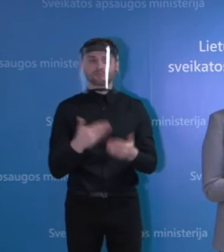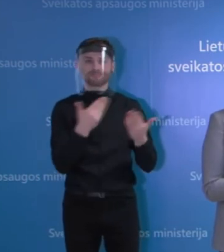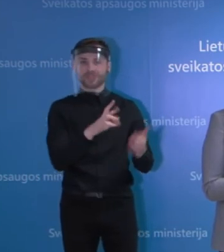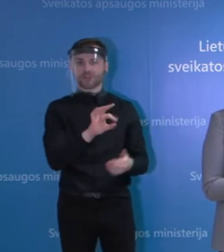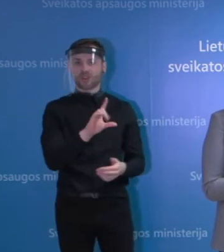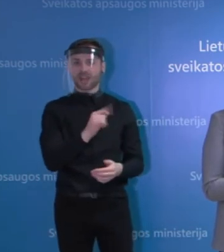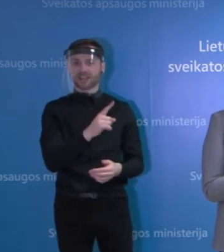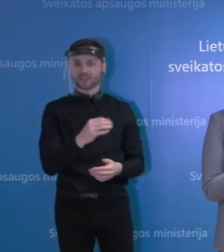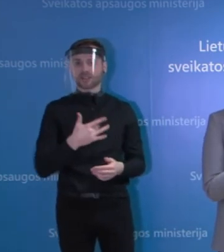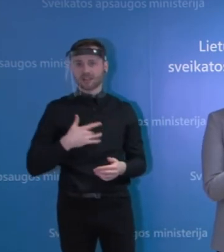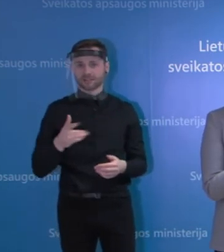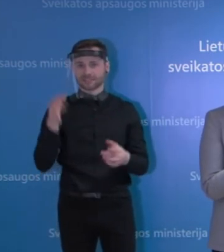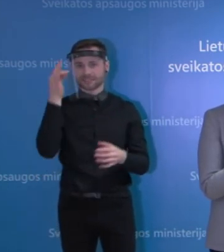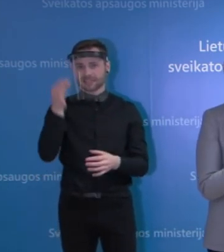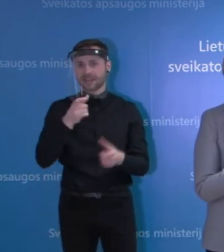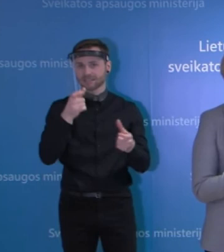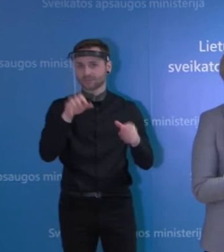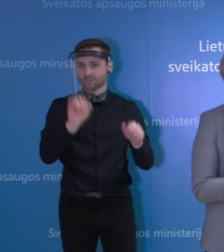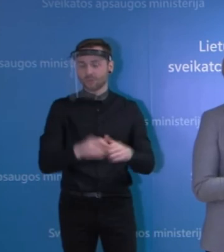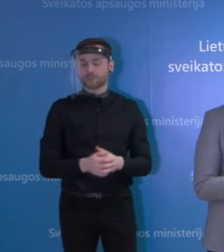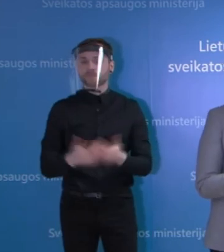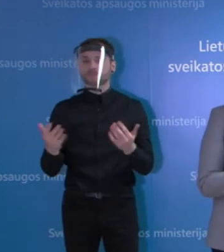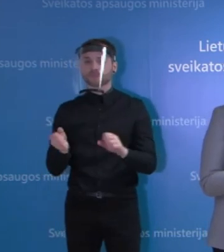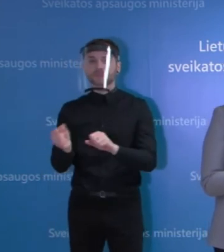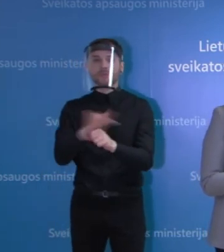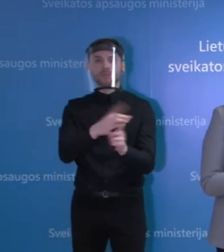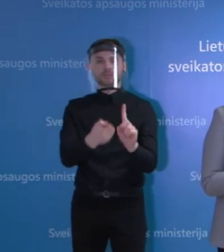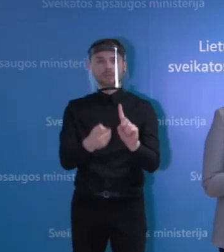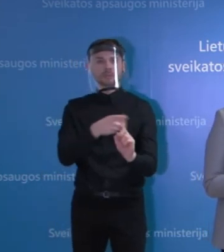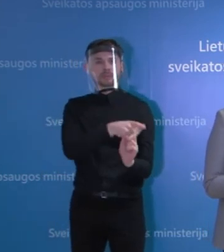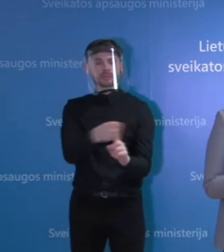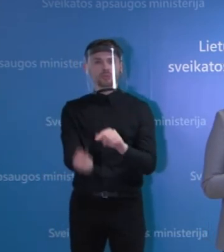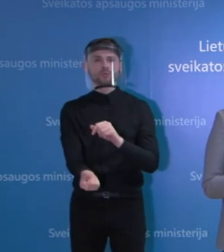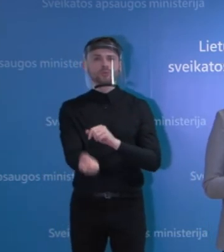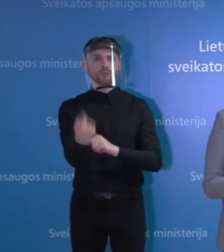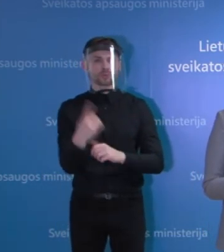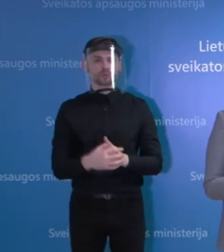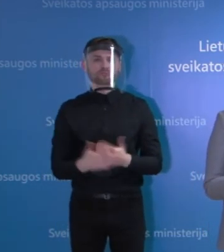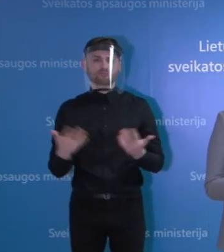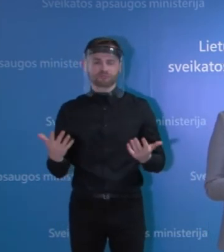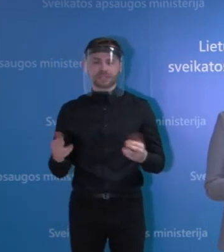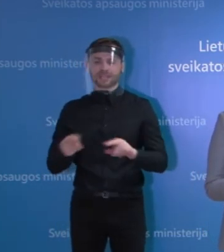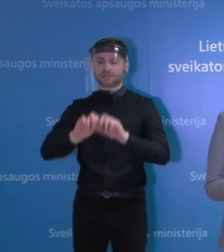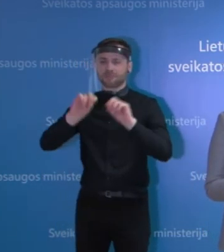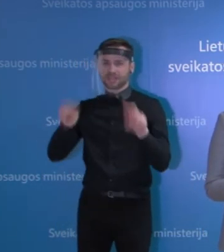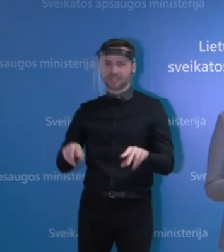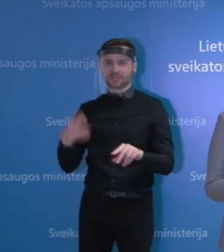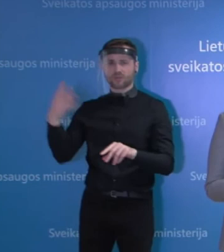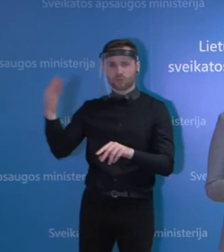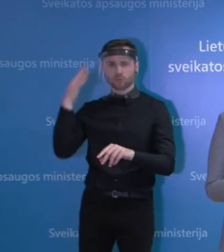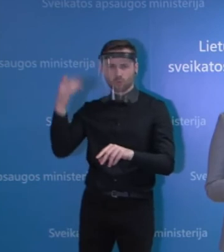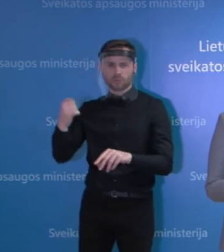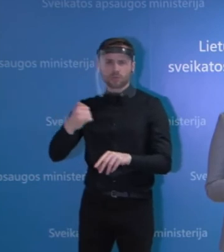įklausimas, tai Rolanda gal jūs atsakykite. Tai užkrato šaltinis, na, specialistai turi savo versiją, bet